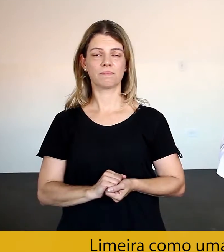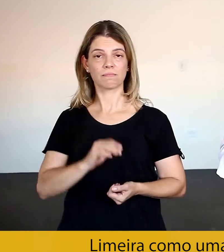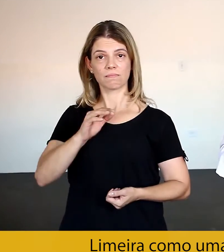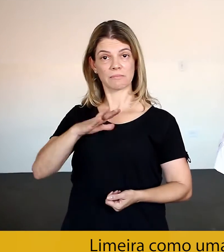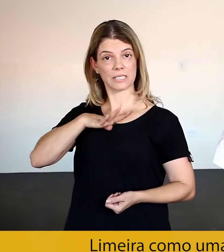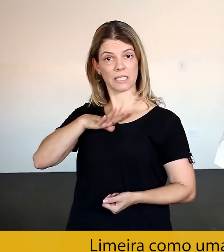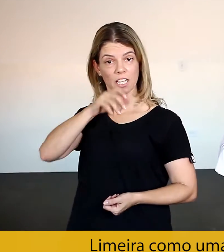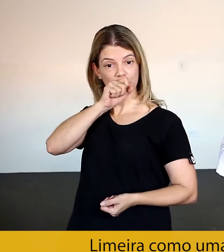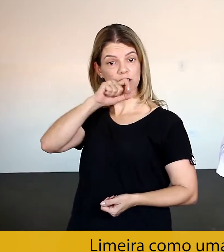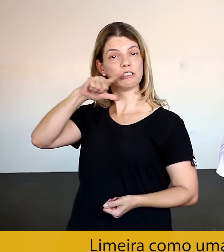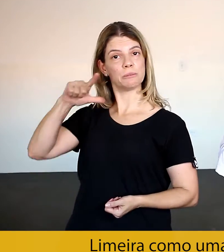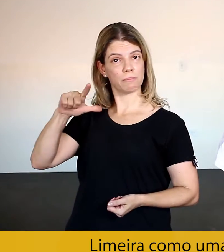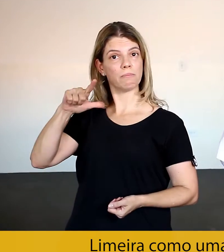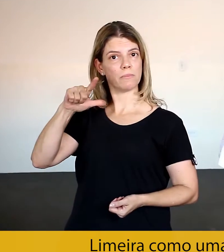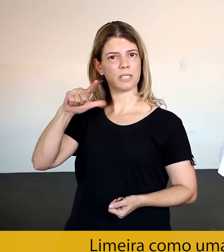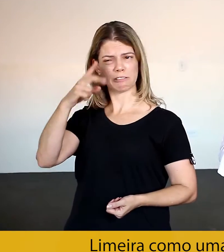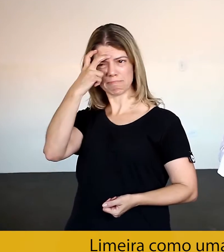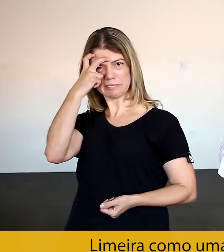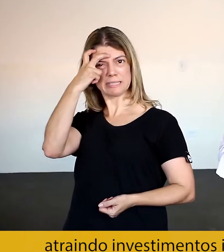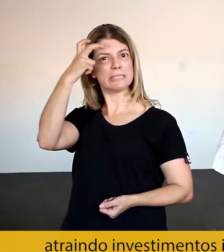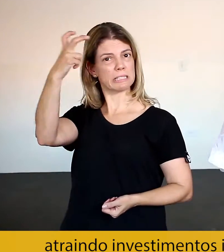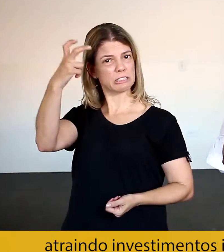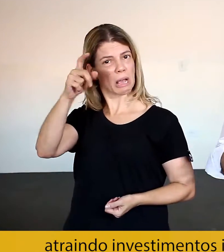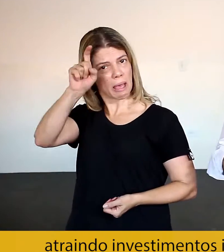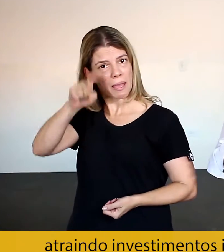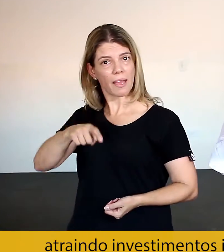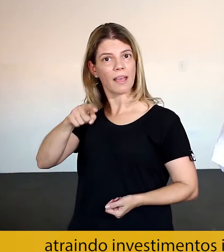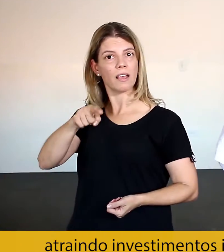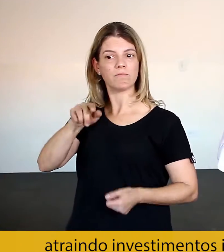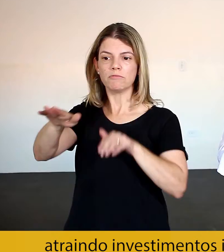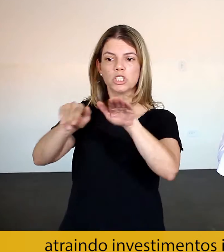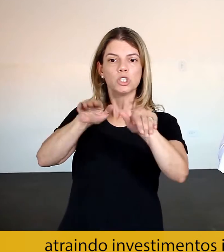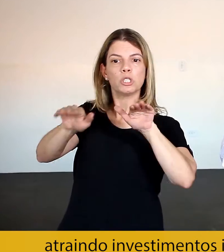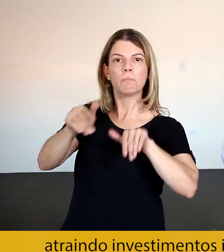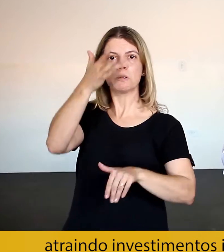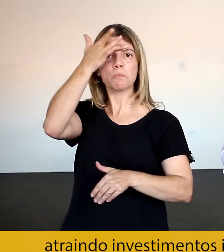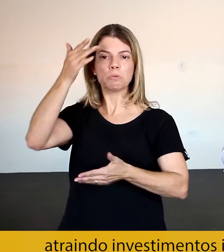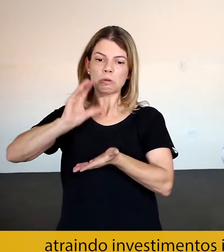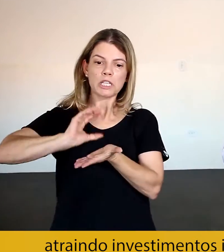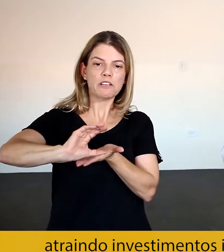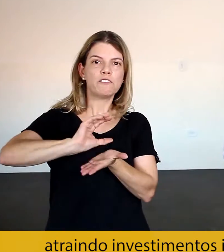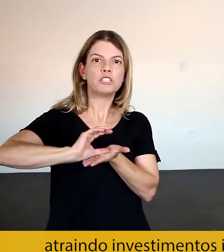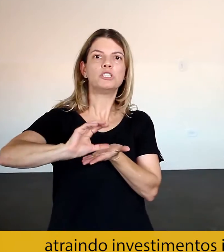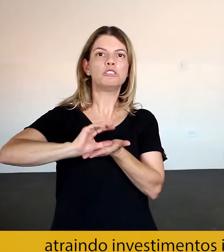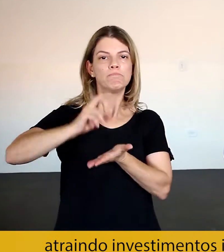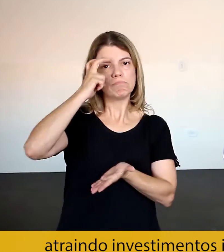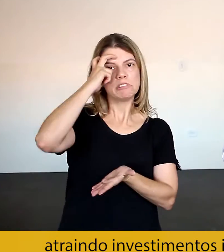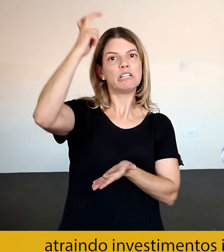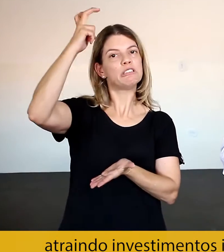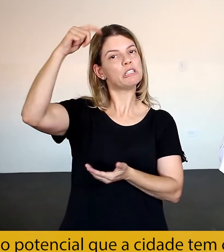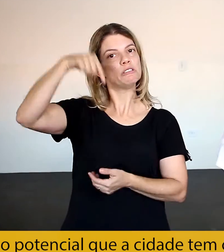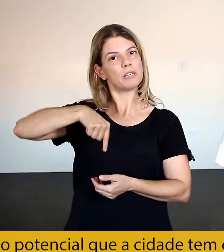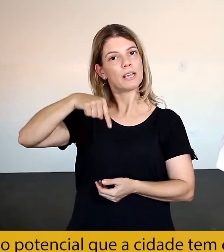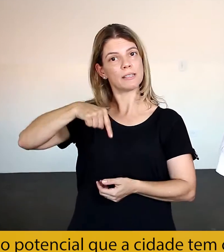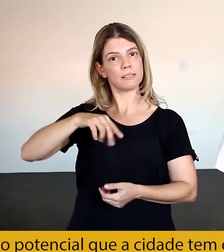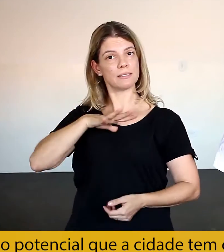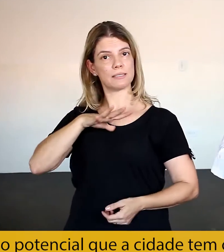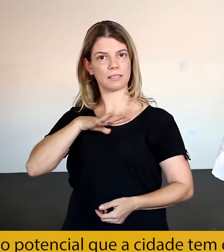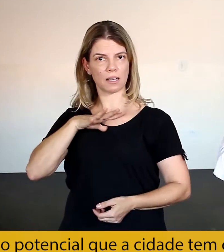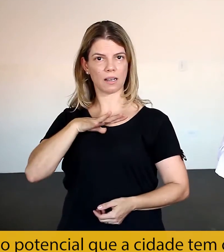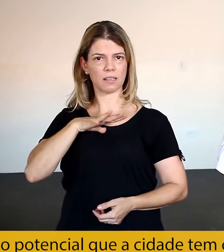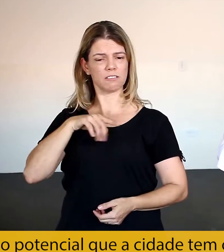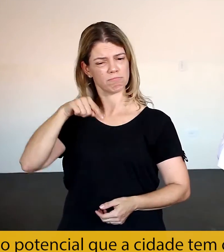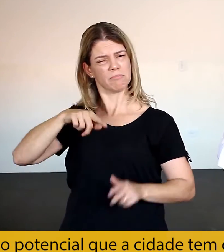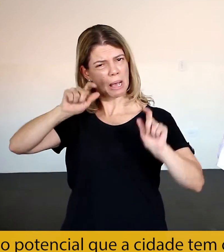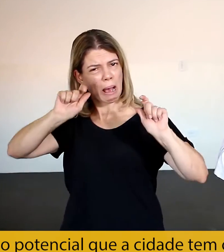Limeira como uma cidade inteligente, atraindo investimentos inteligentes para a cidade. O potencial